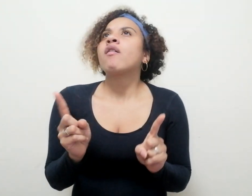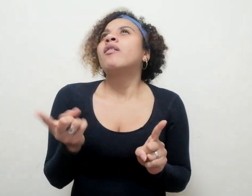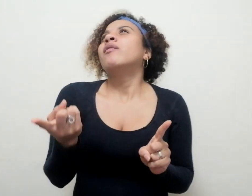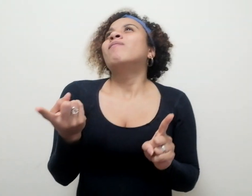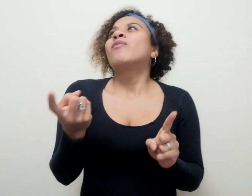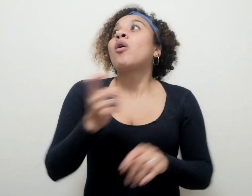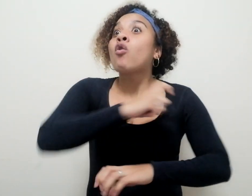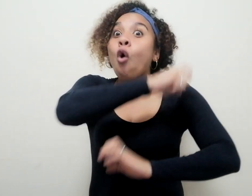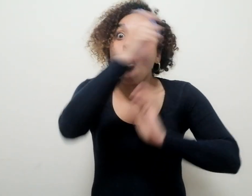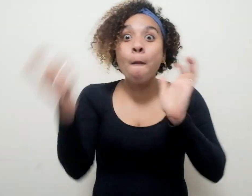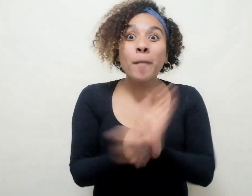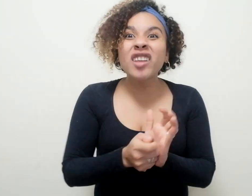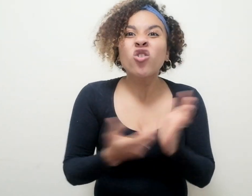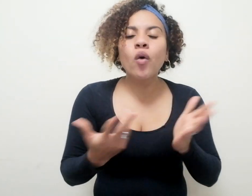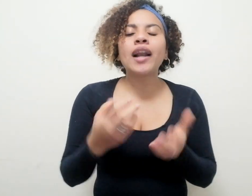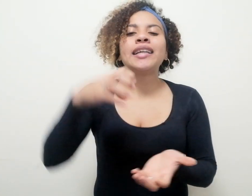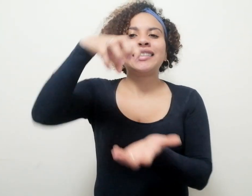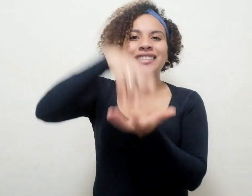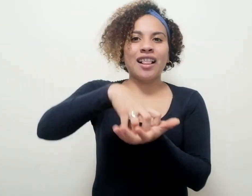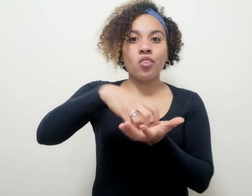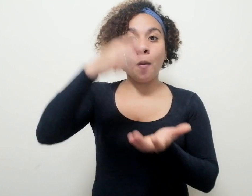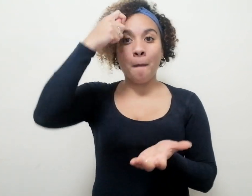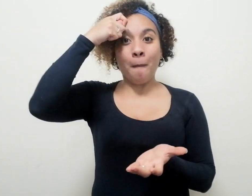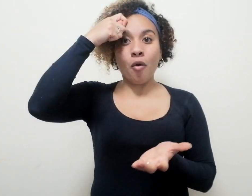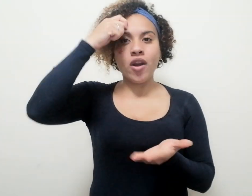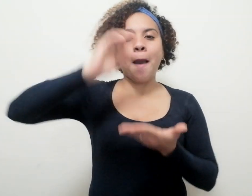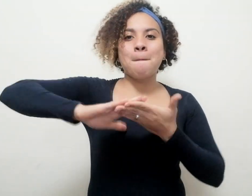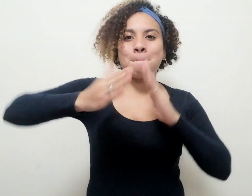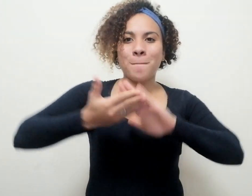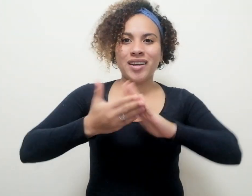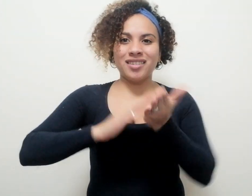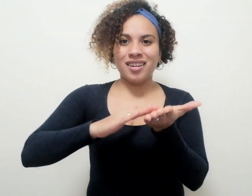activo centro de memoria, paz y reconciliación.